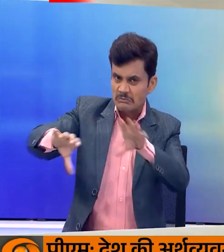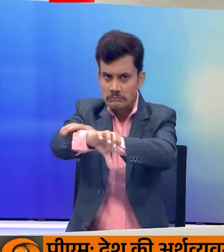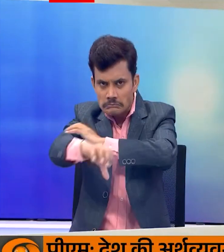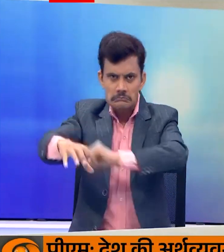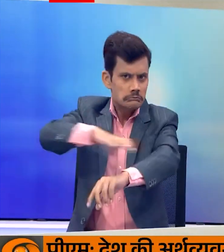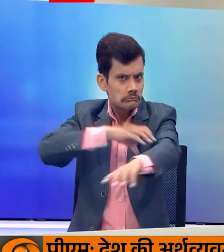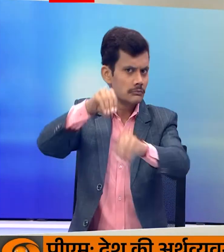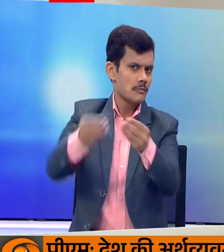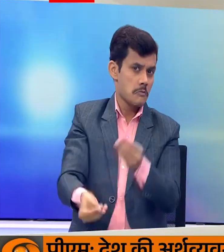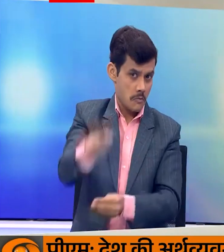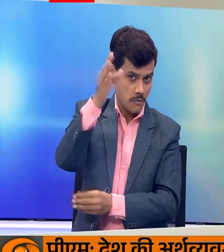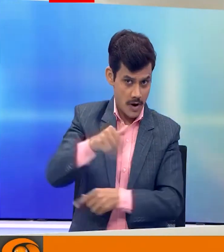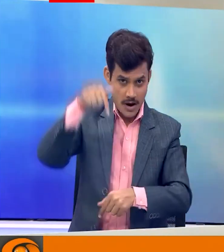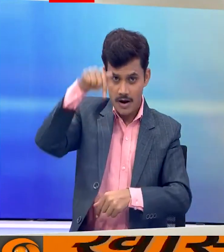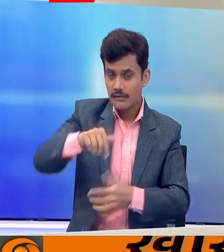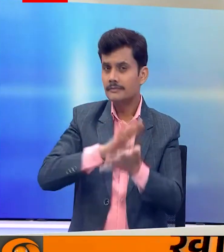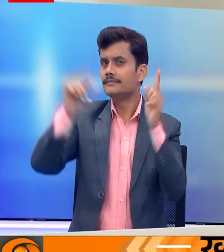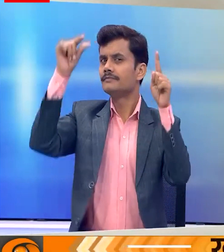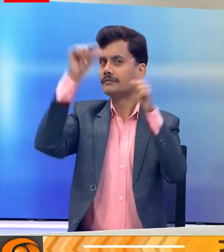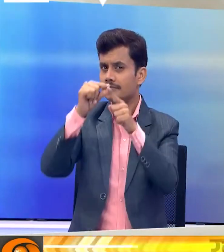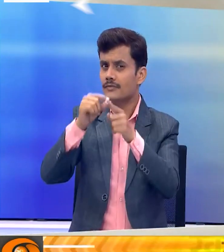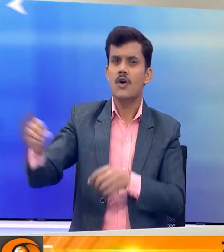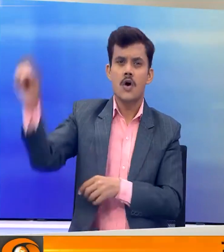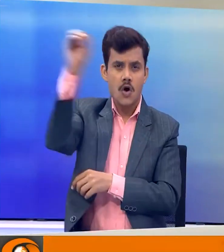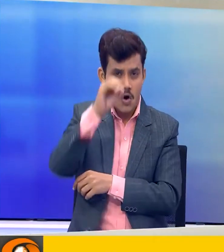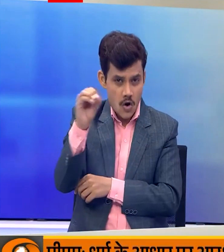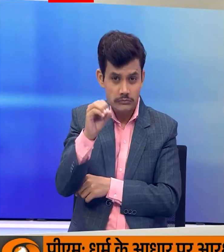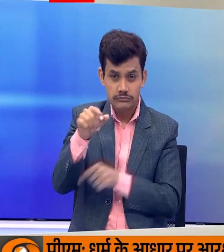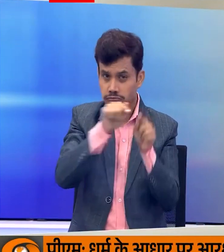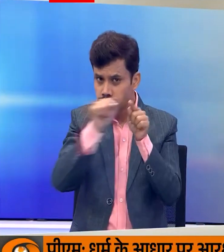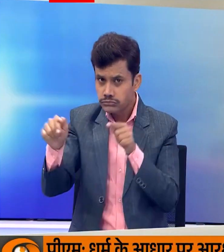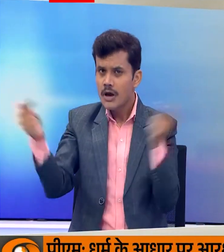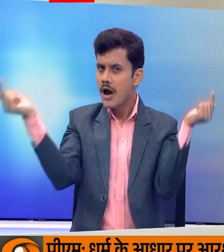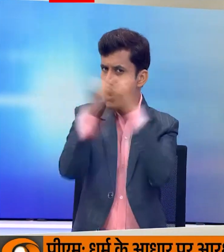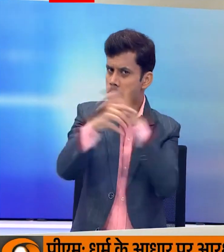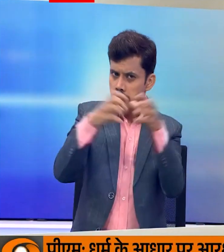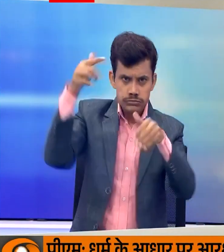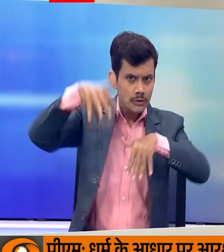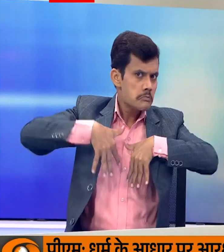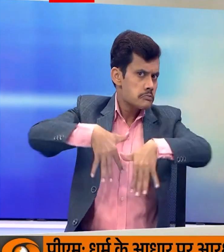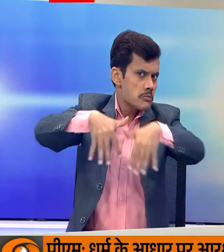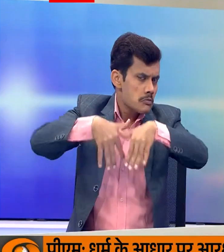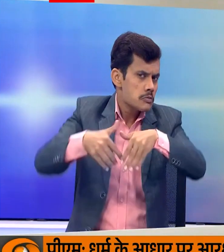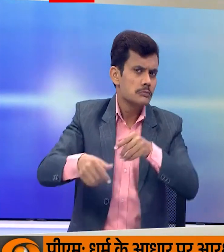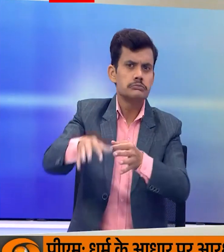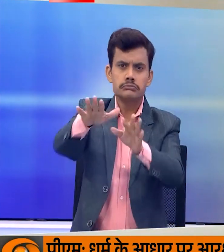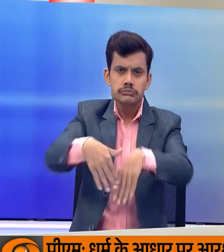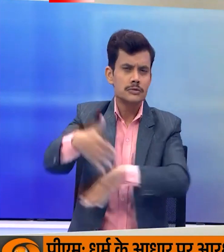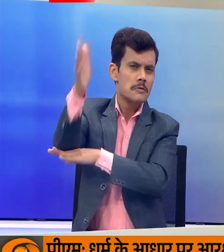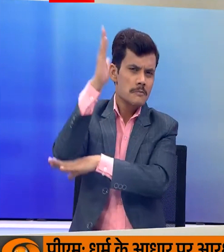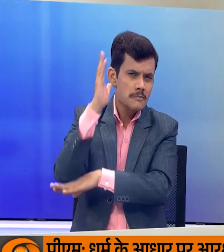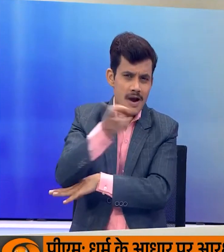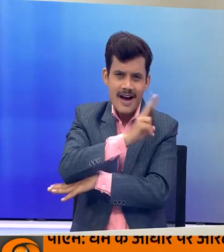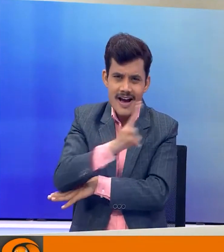का जोर लगा रहा है आज हिमाचल प्रदाश्ट से ओडीशा तक विपक्ष की रालियों का शोर रहेगा उडीशा में